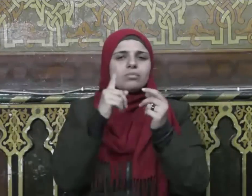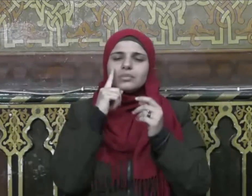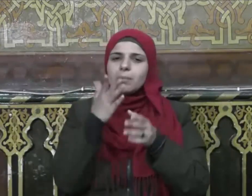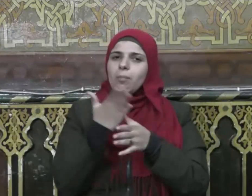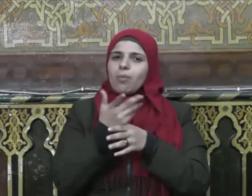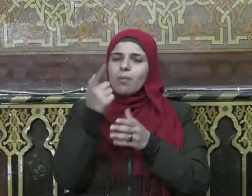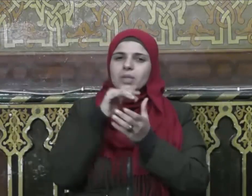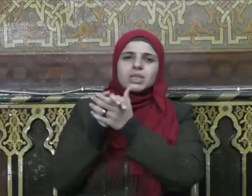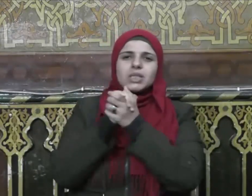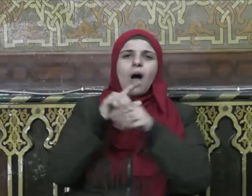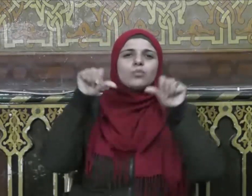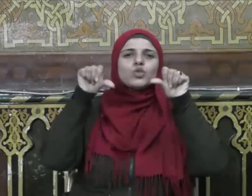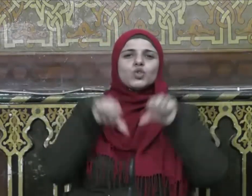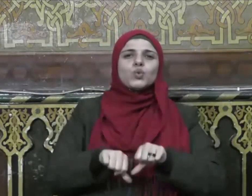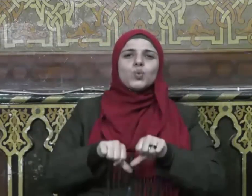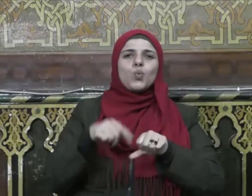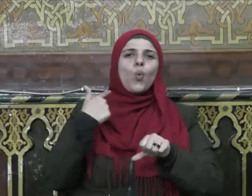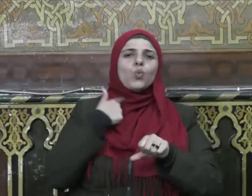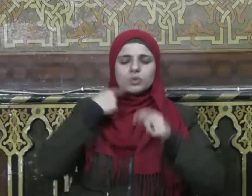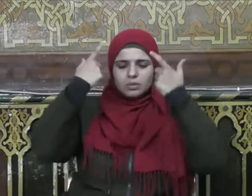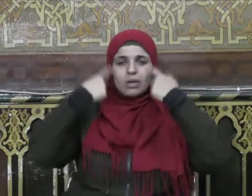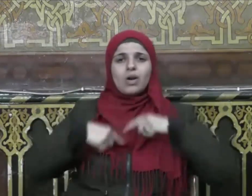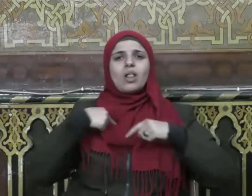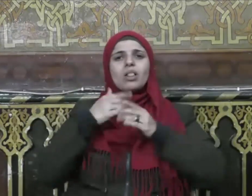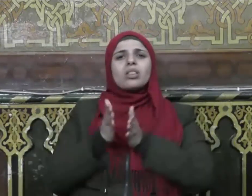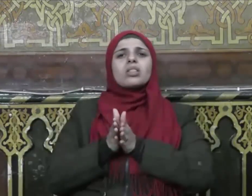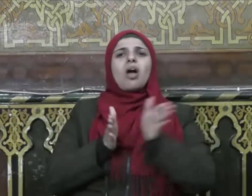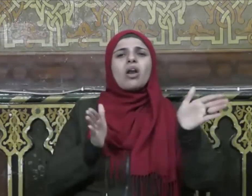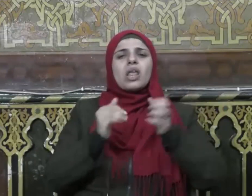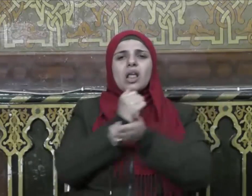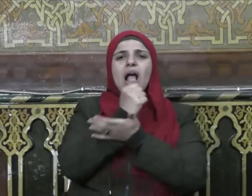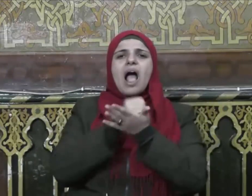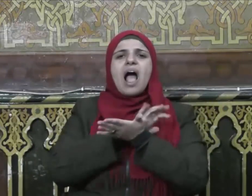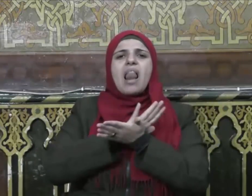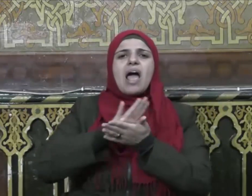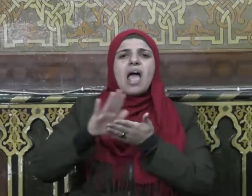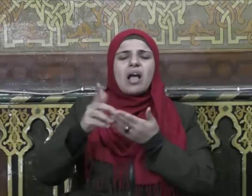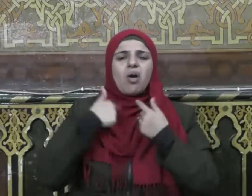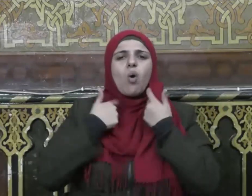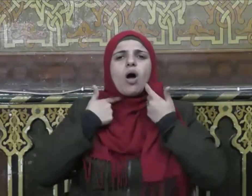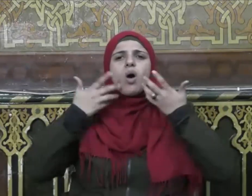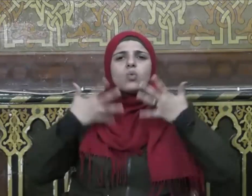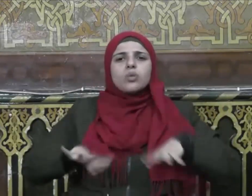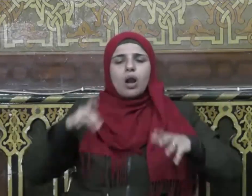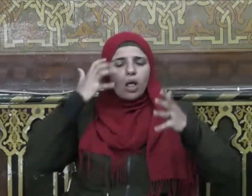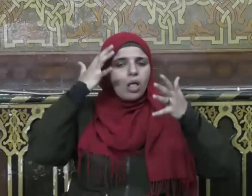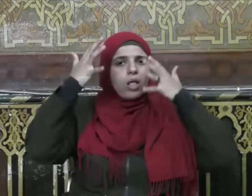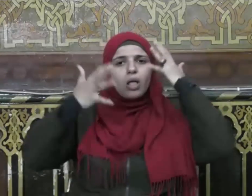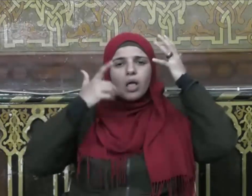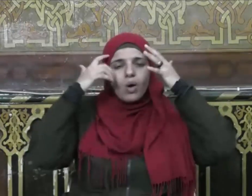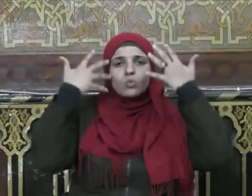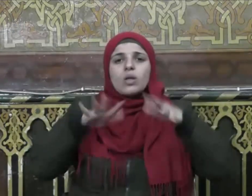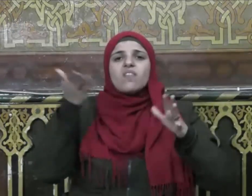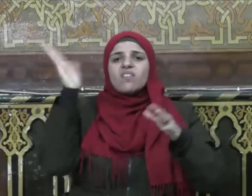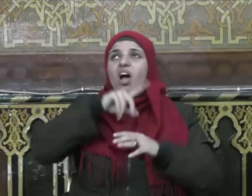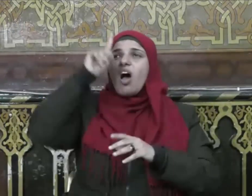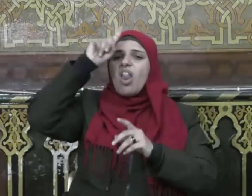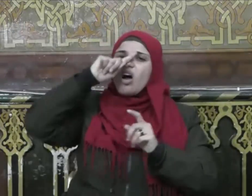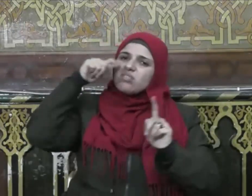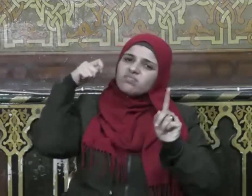يأخذان المرأة إلى طريق الهلاك والهاوية وإلى سخط الله عز وجل في الدنيا